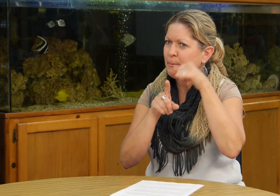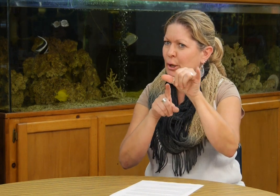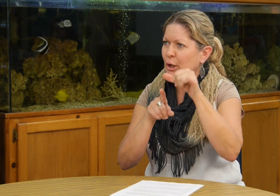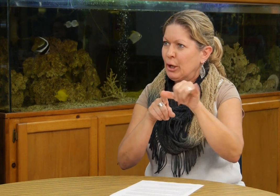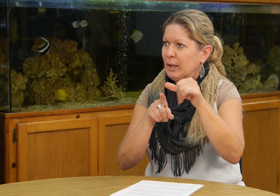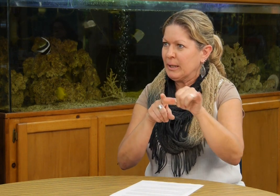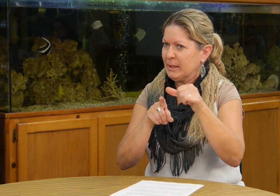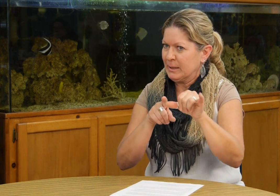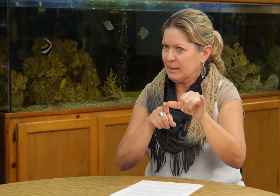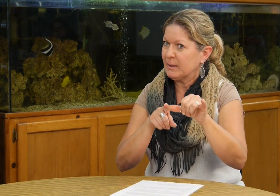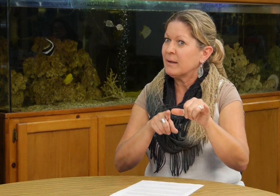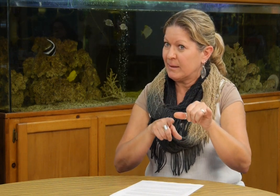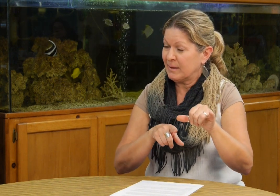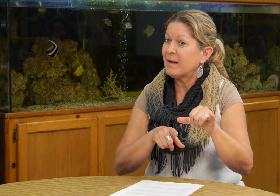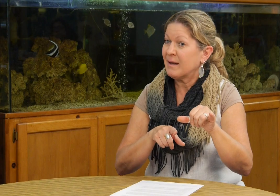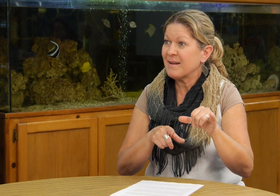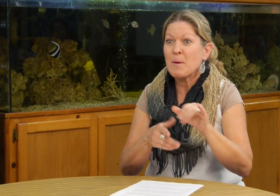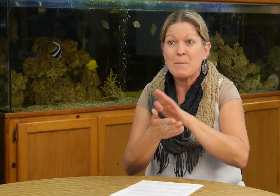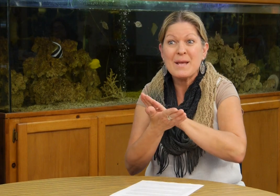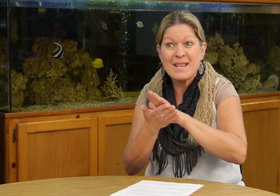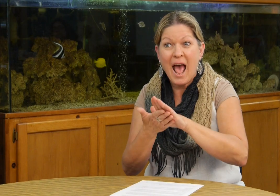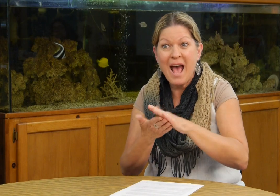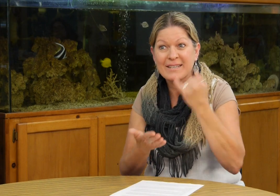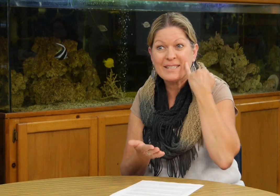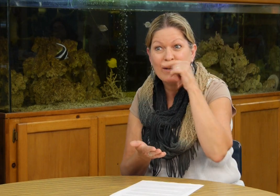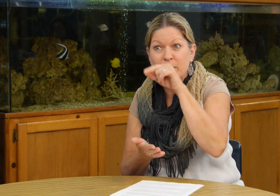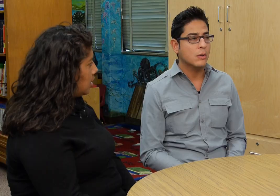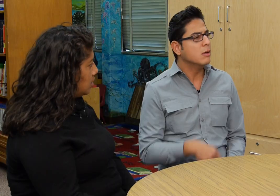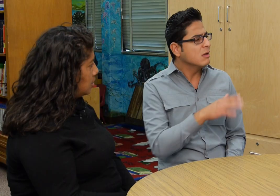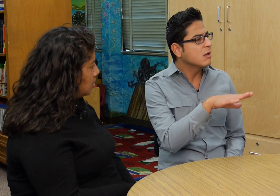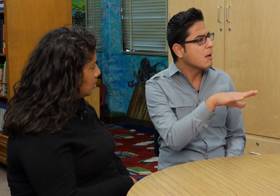powerpoint acerca de lo que en inglés se llama anti bullying